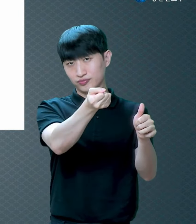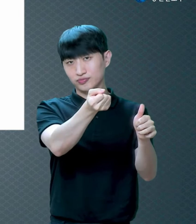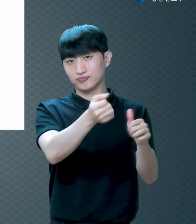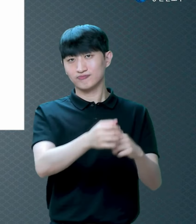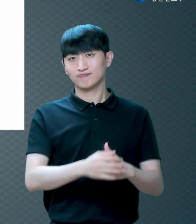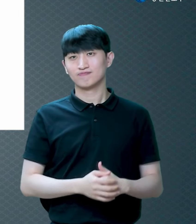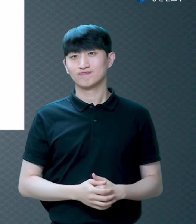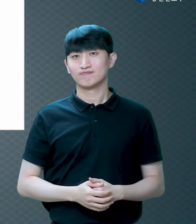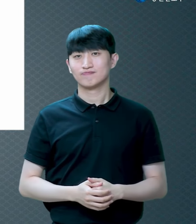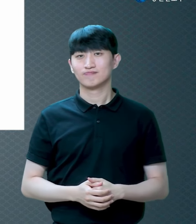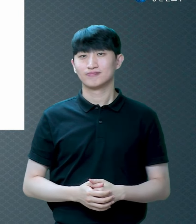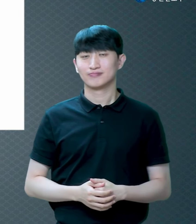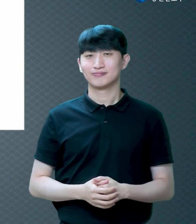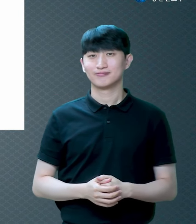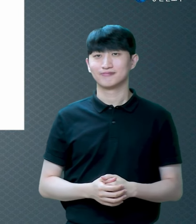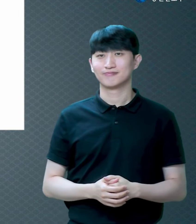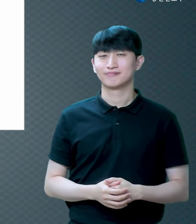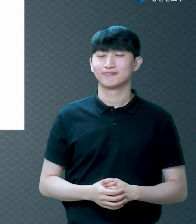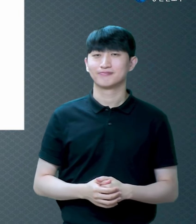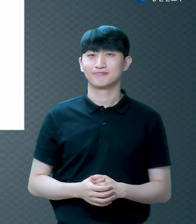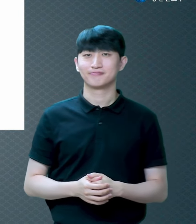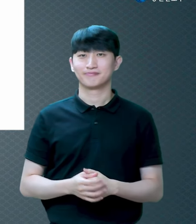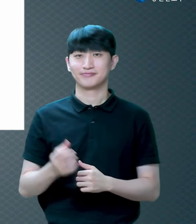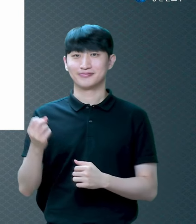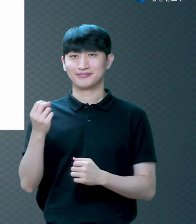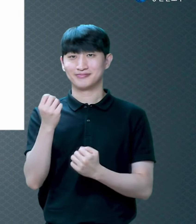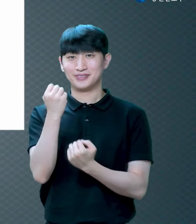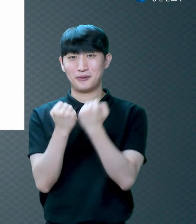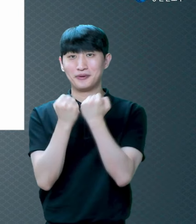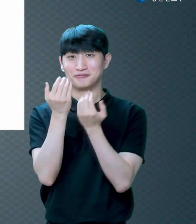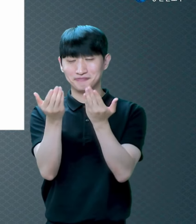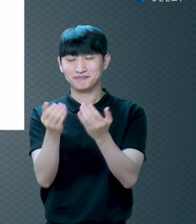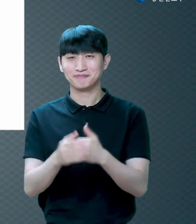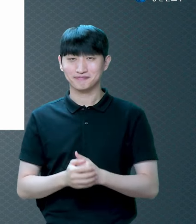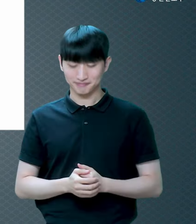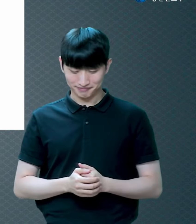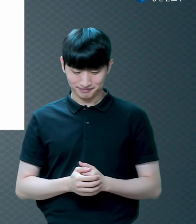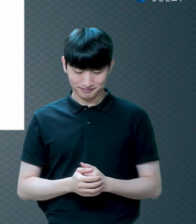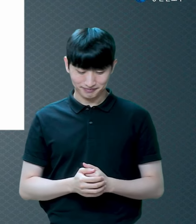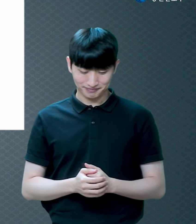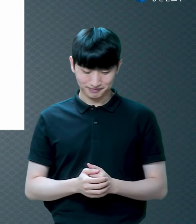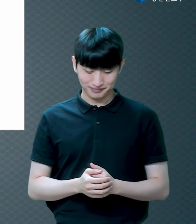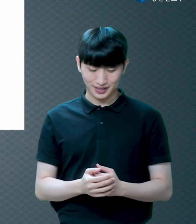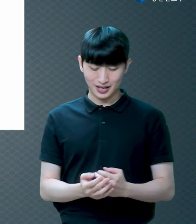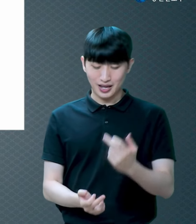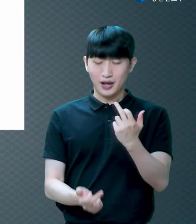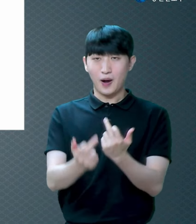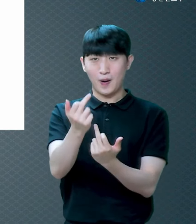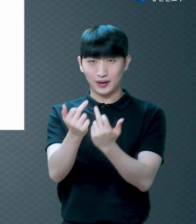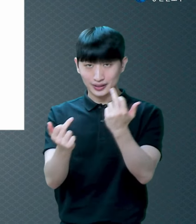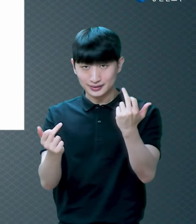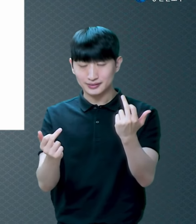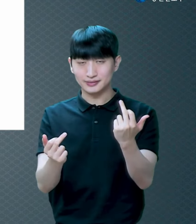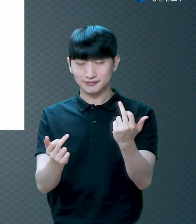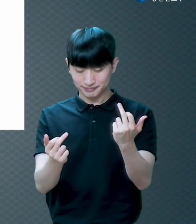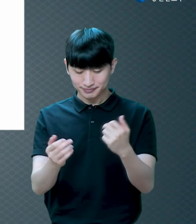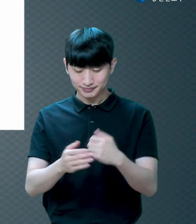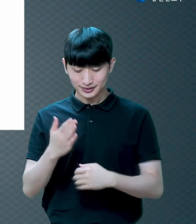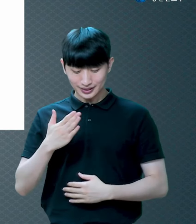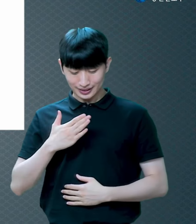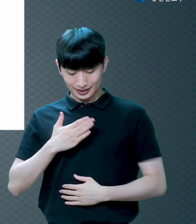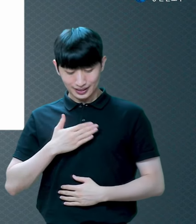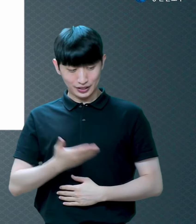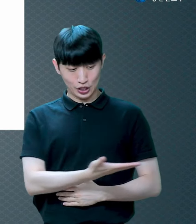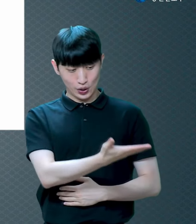설명을 드려볼게요 형제들아 내가 너희에게 전한